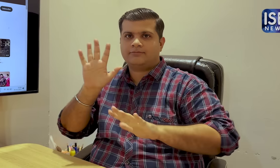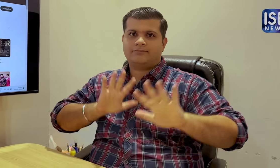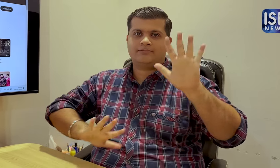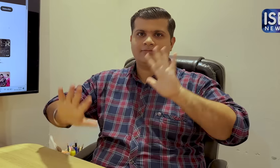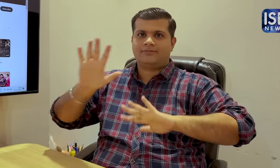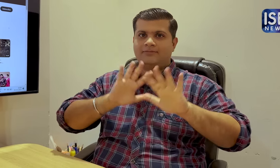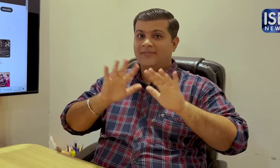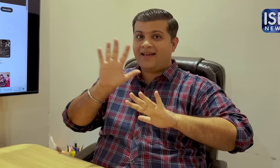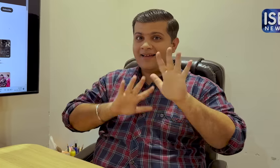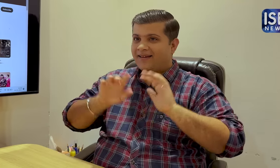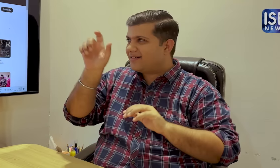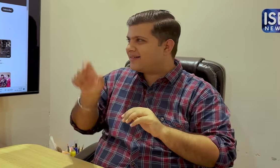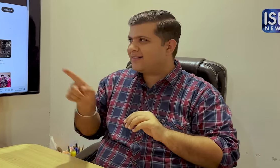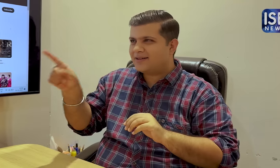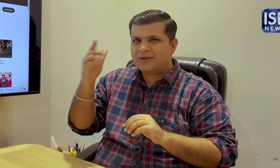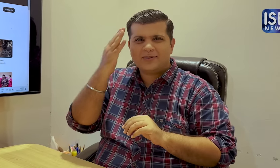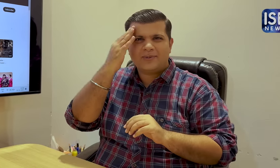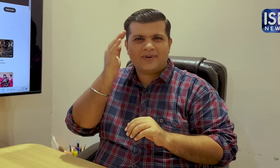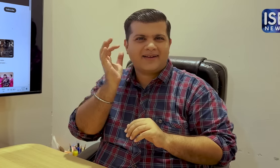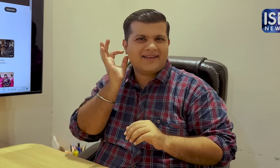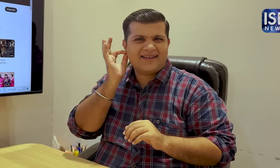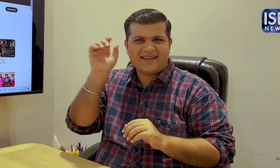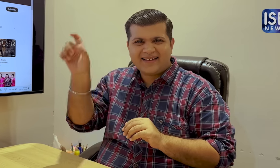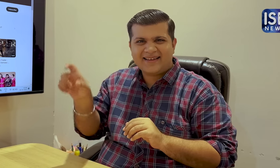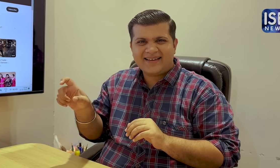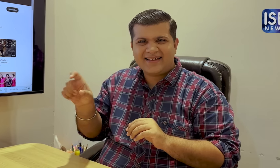है मुख्य भूमे का अभिनेता रवी तेजाने निभाई है